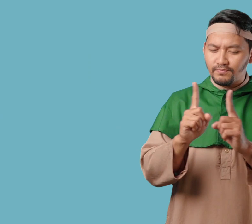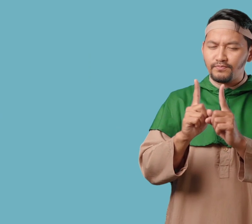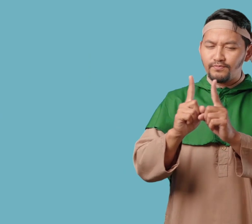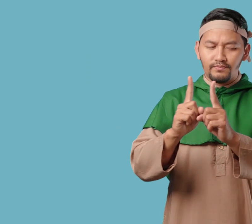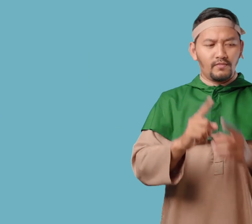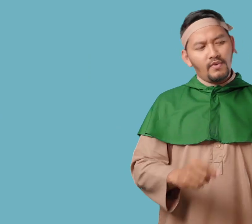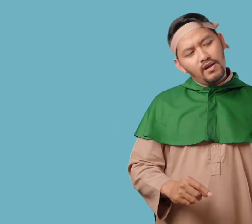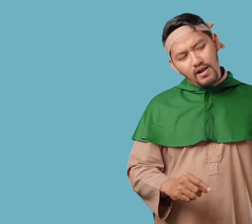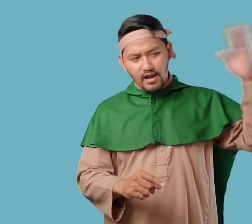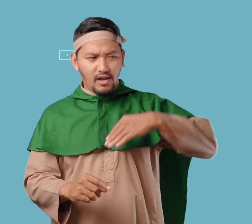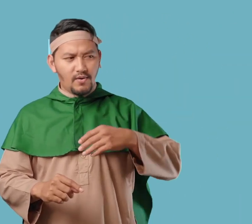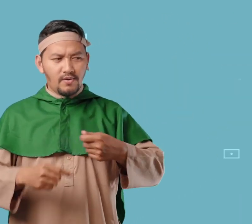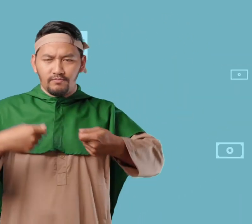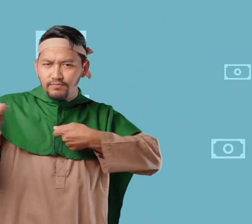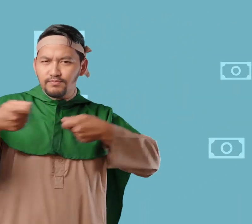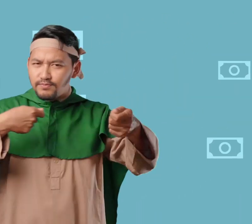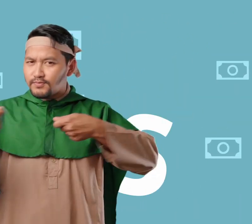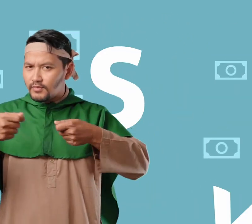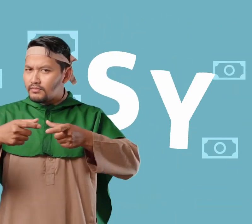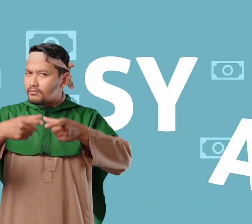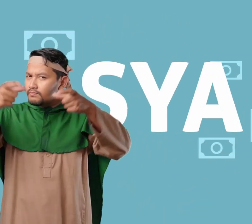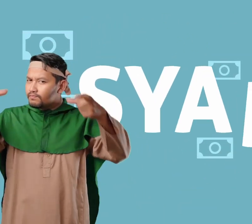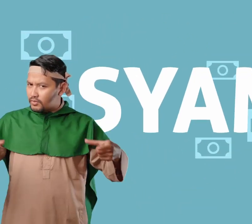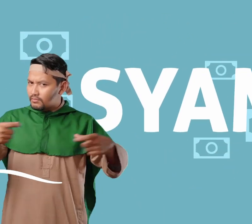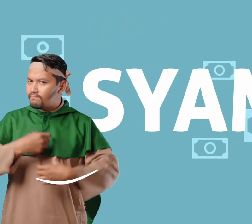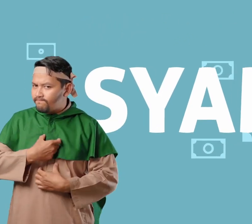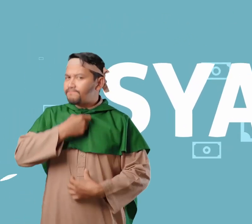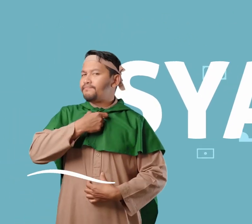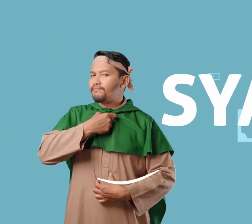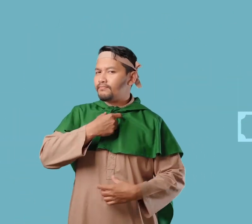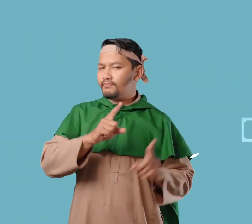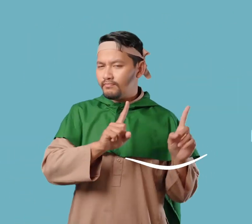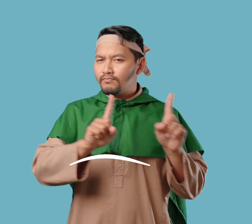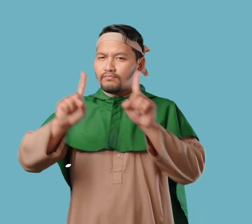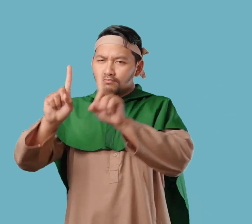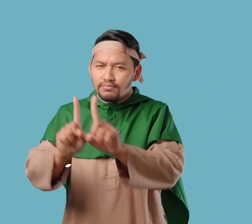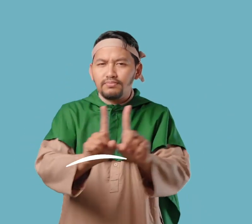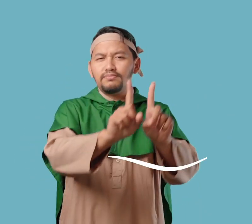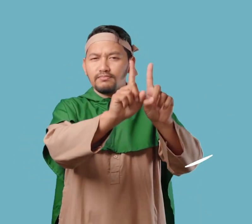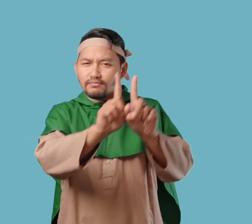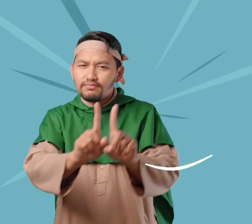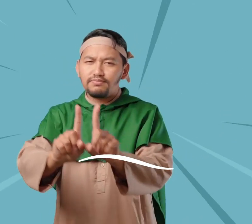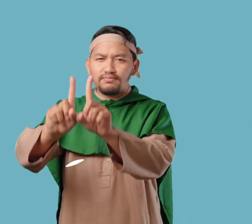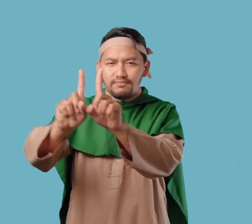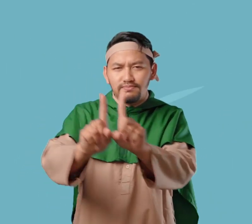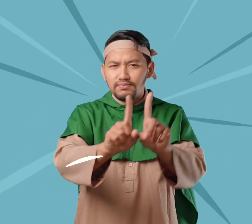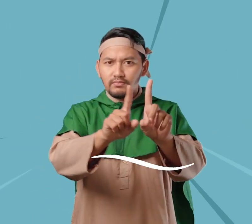mengajaknya berdagang ke negeri Syam Di tengah perjalanan Mereka